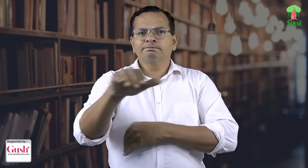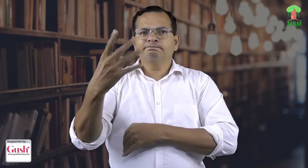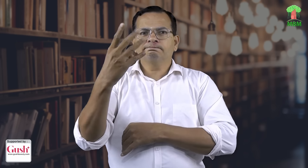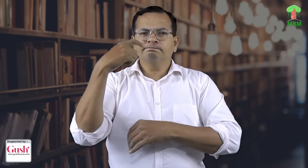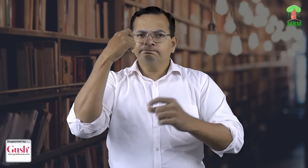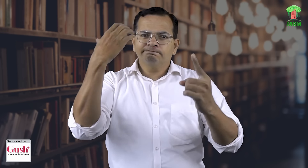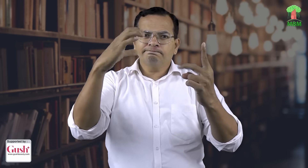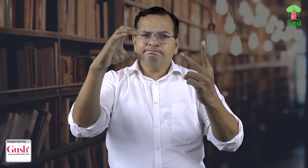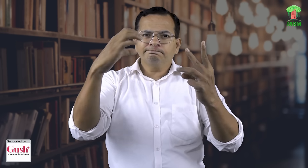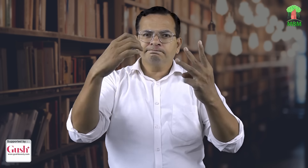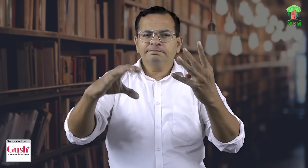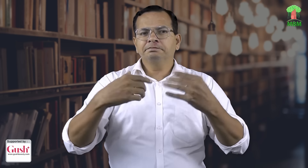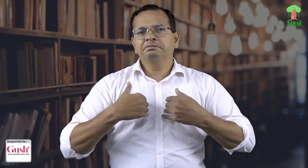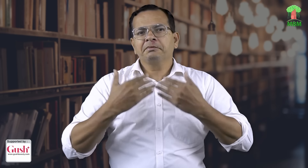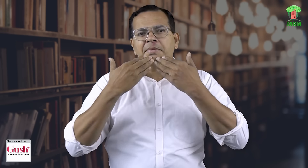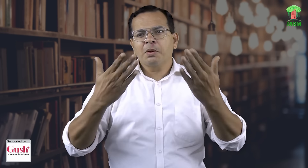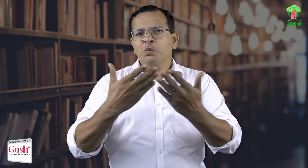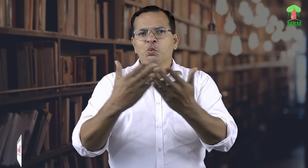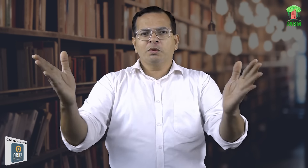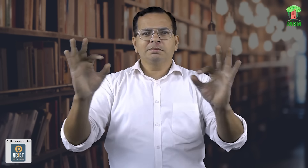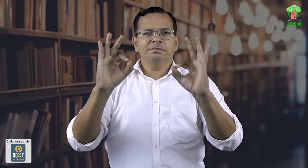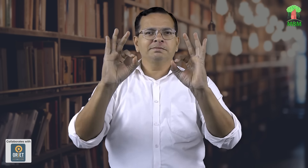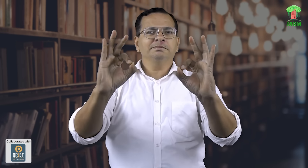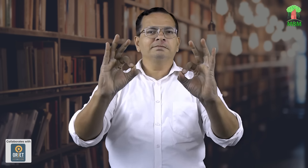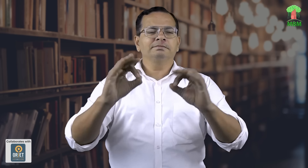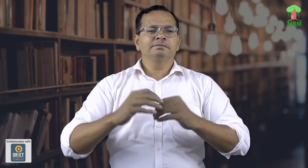इन बच्चों की फीडबैक के लिए बहुत-बहुत धन्यवाद इन सभी का